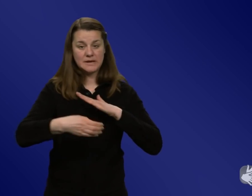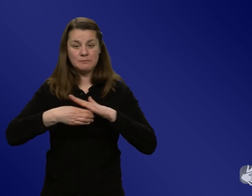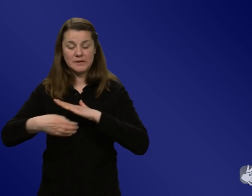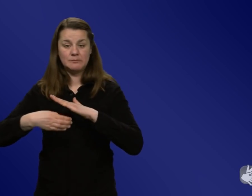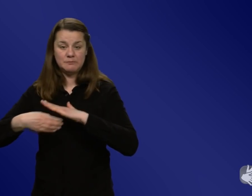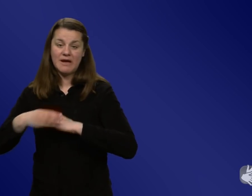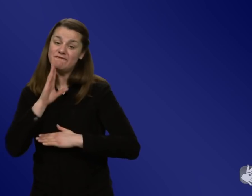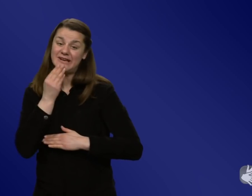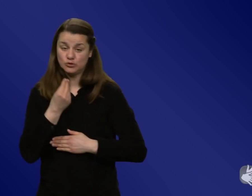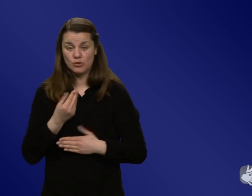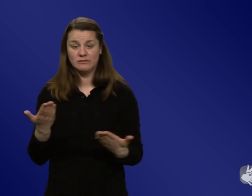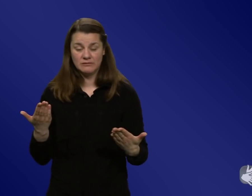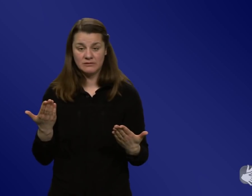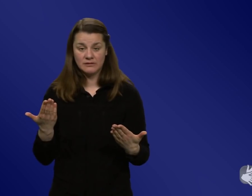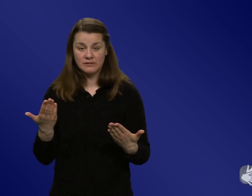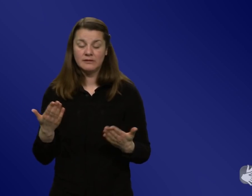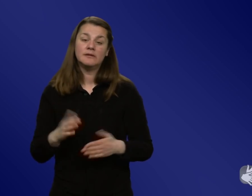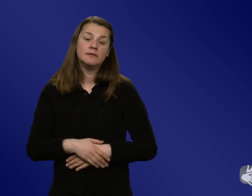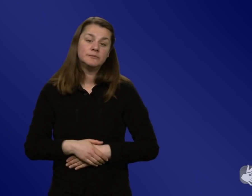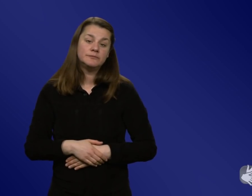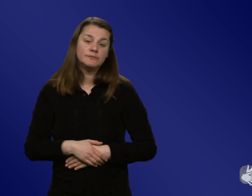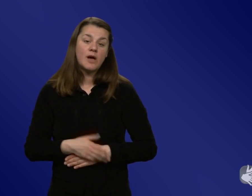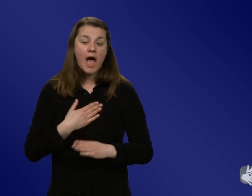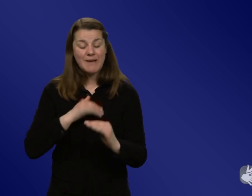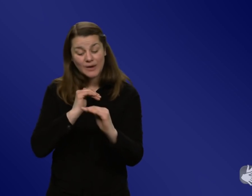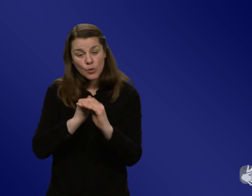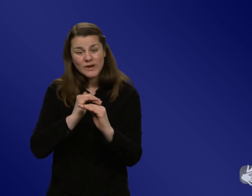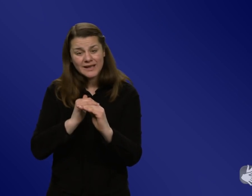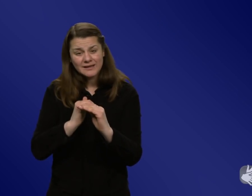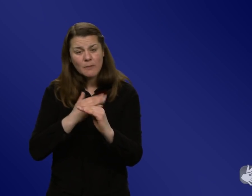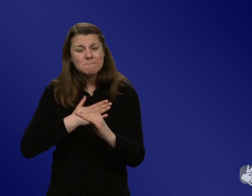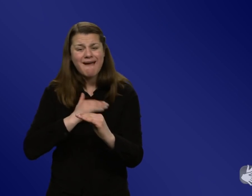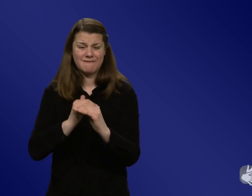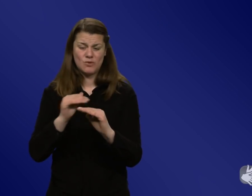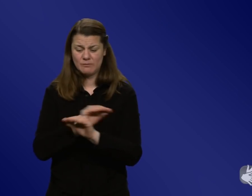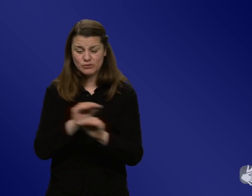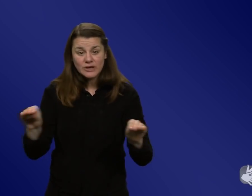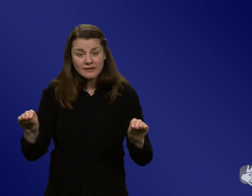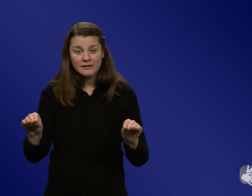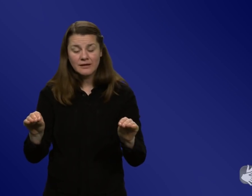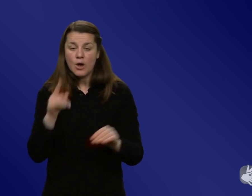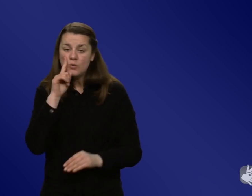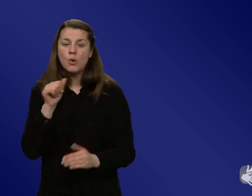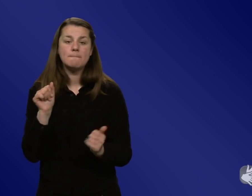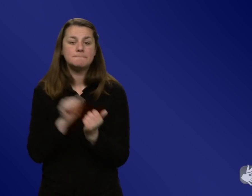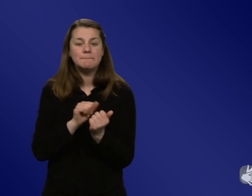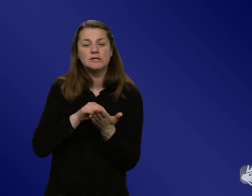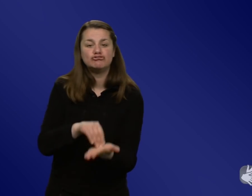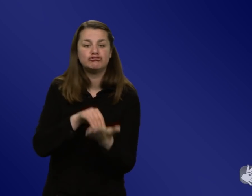wertgeschätzt wird, aber ich würde eben auch den Kolleginnen und Kollegen aus der Wissenschaft sagen, ja, einfach nur Papers schreiben und die vielleicht noch mal twittern, das